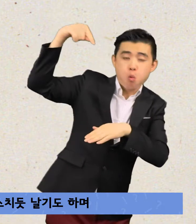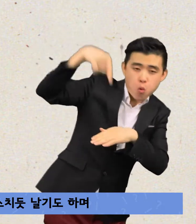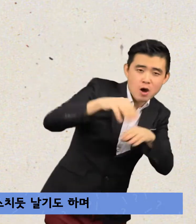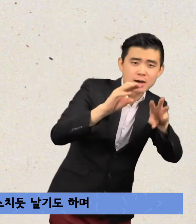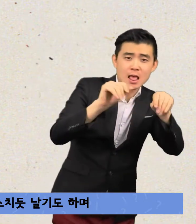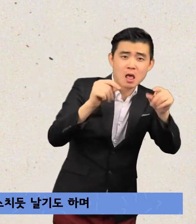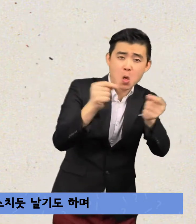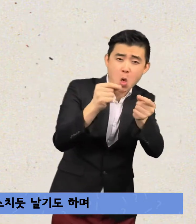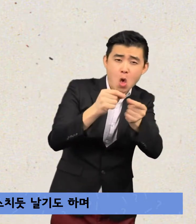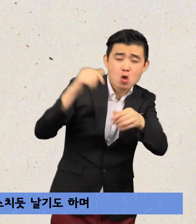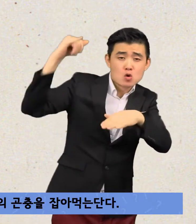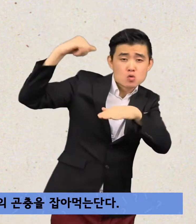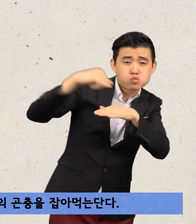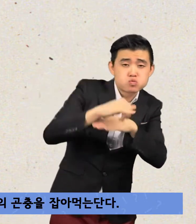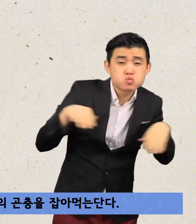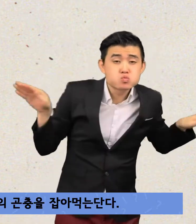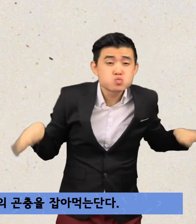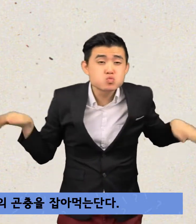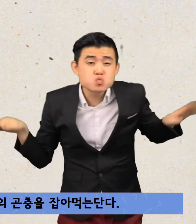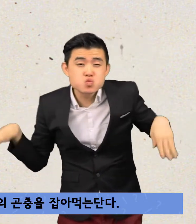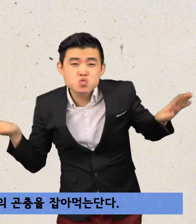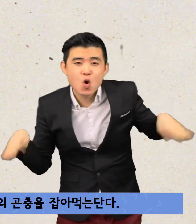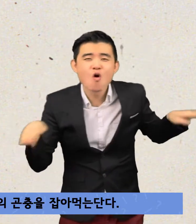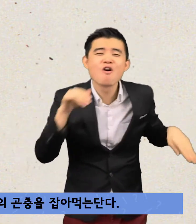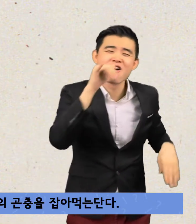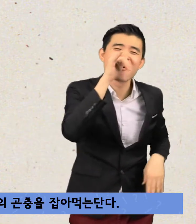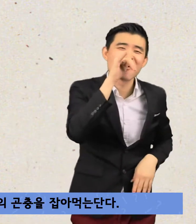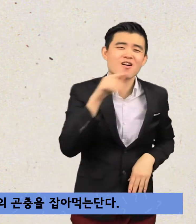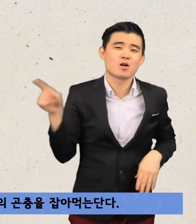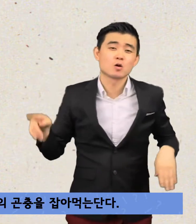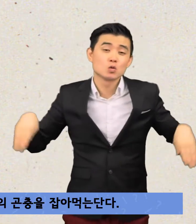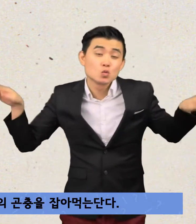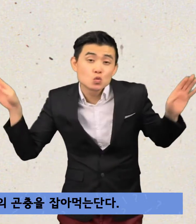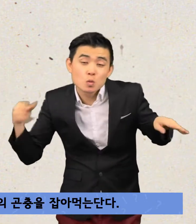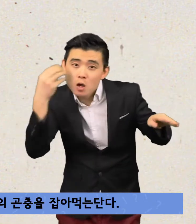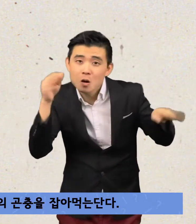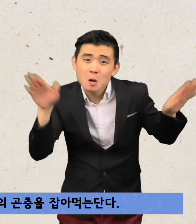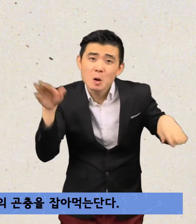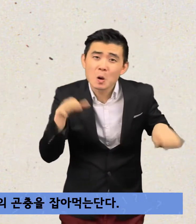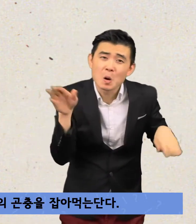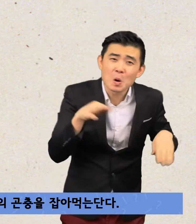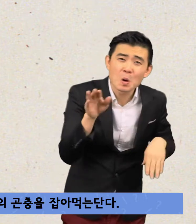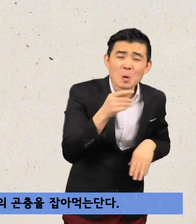하며 날아다니는 곤충이나 땅 위의 곤충을 잡아먹는단다.